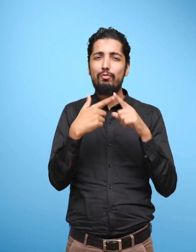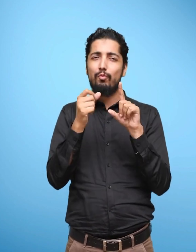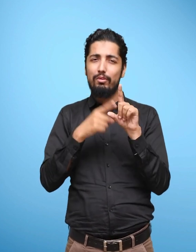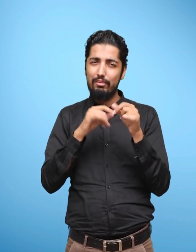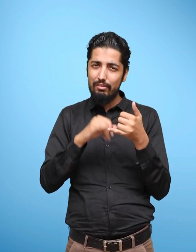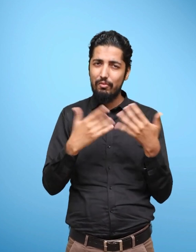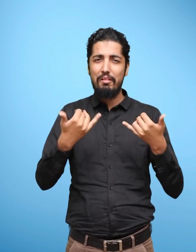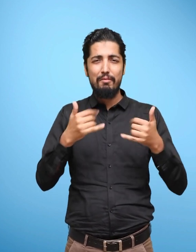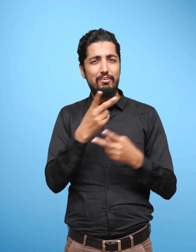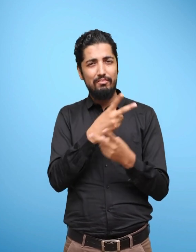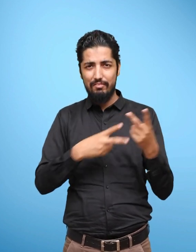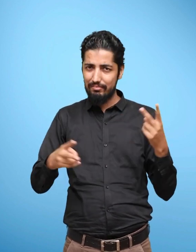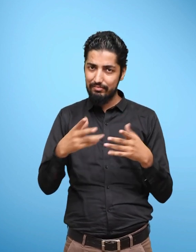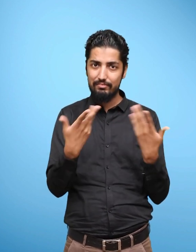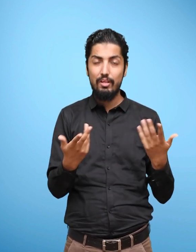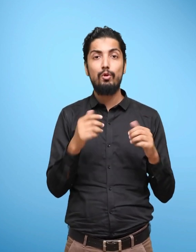Travelling